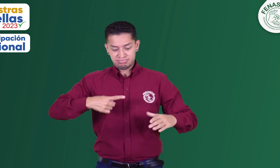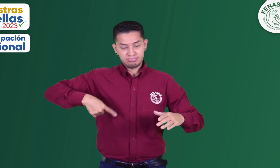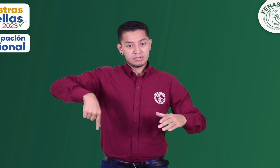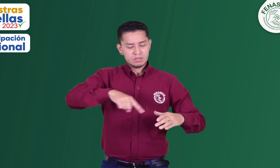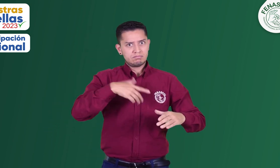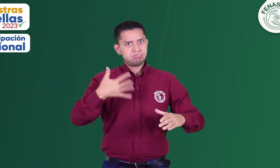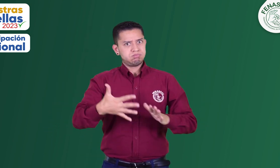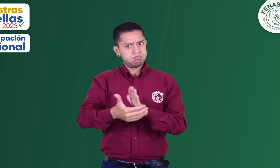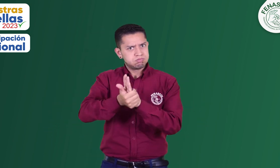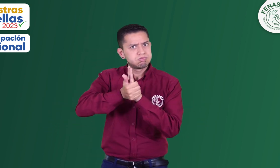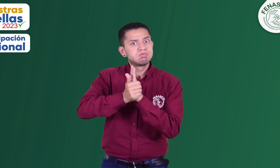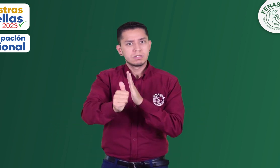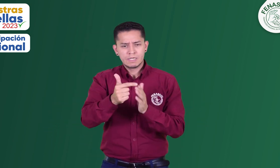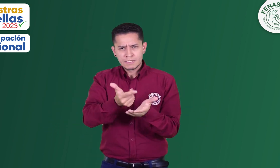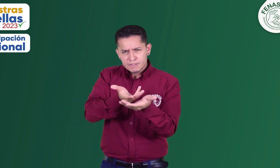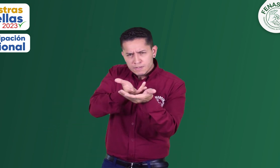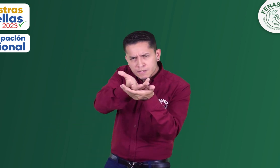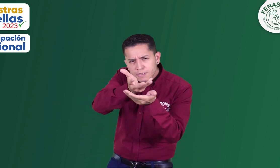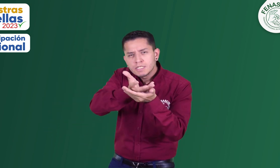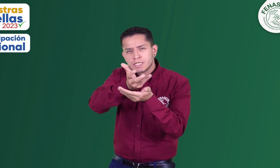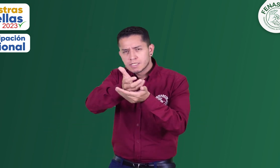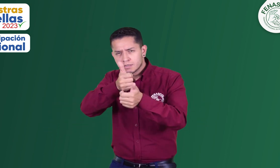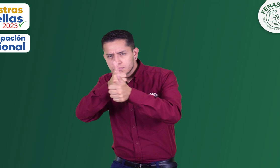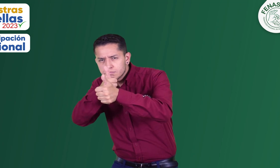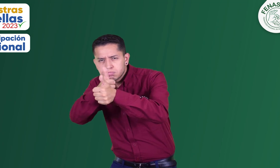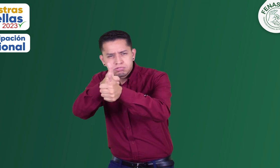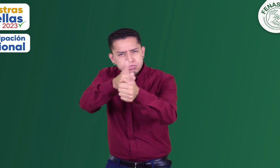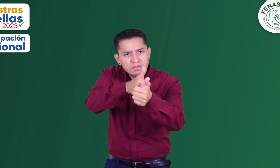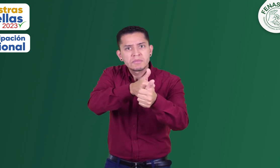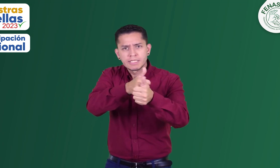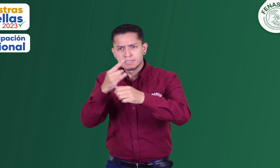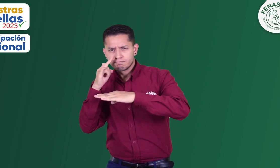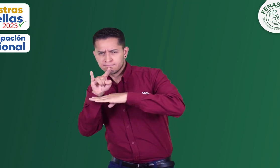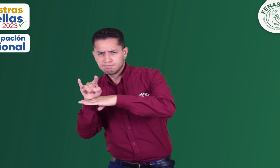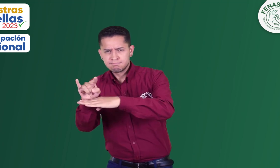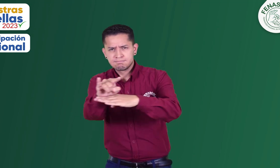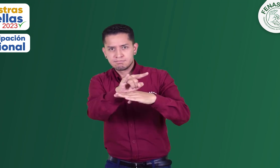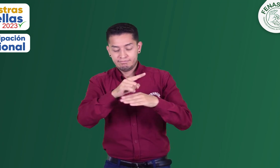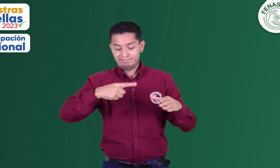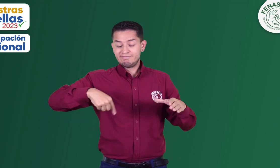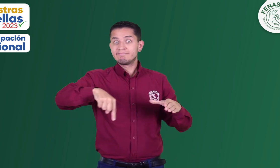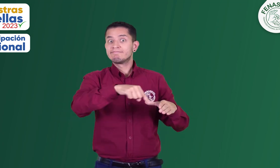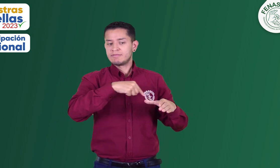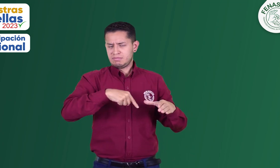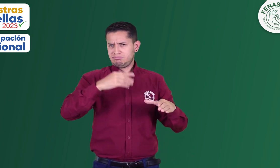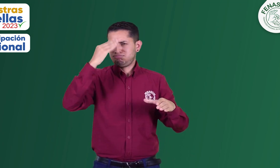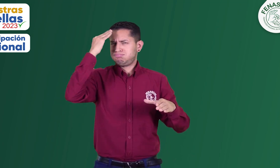asesor y veedor para procurar la inclusión efectiva de las personas con